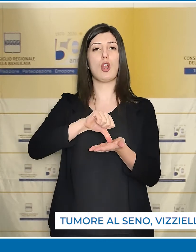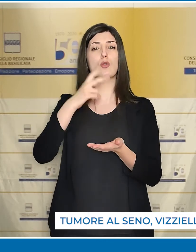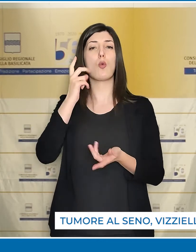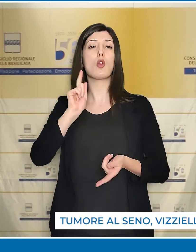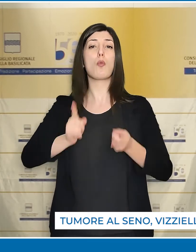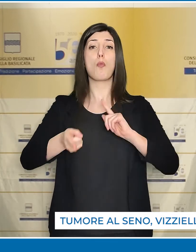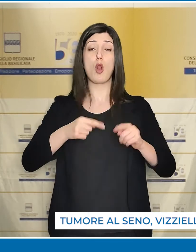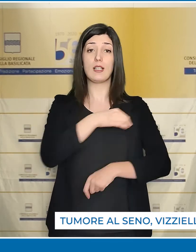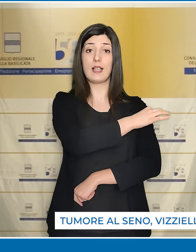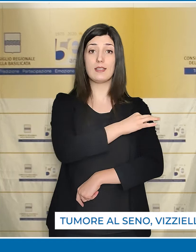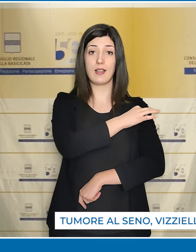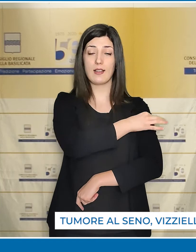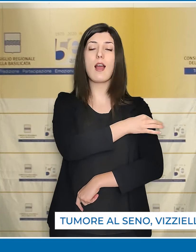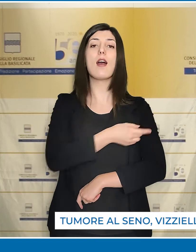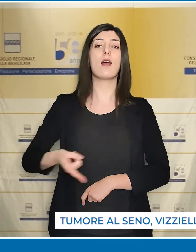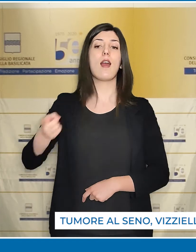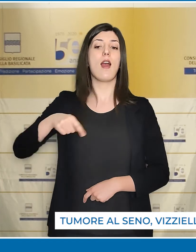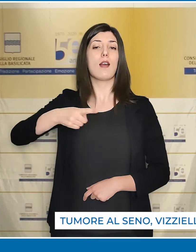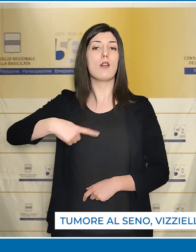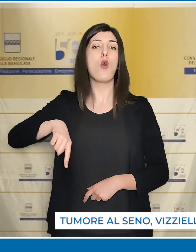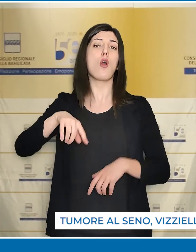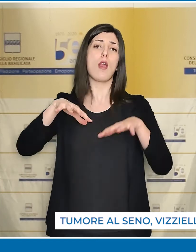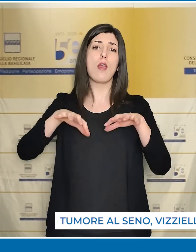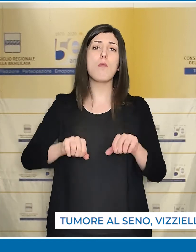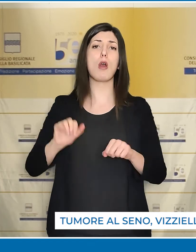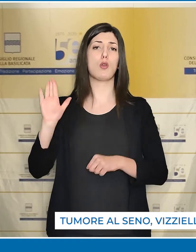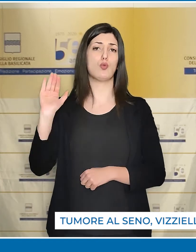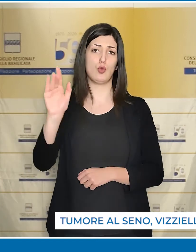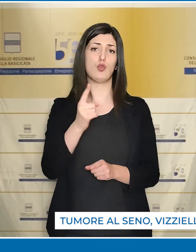sanitarie e del nostro impegno quotidiano.